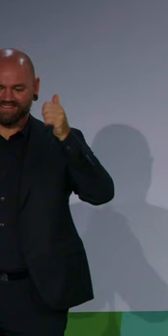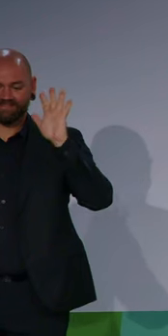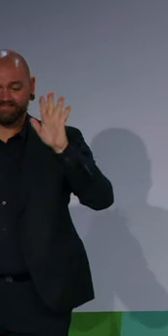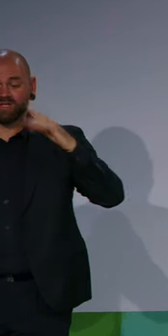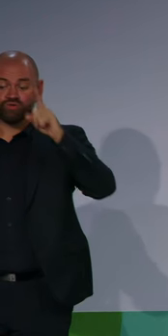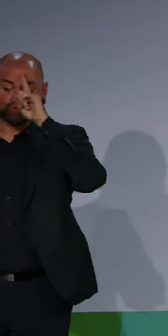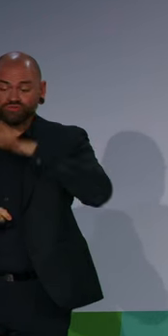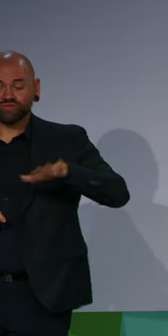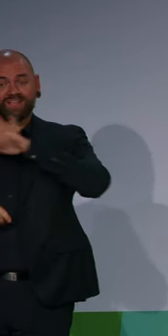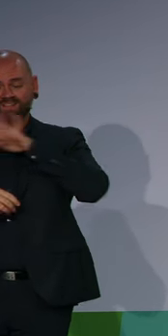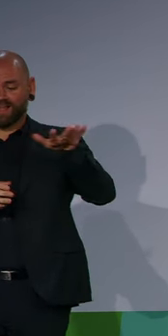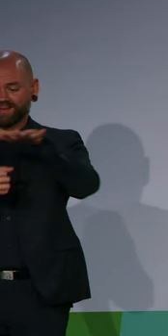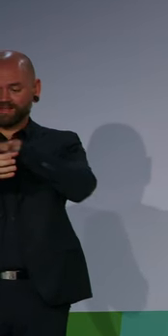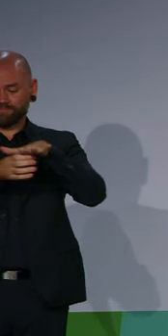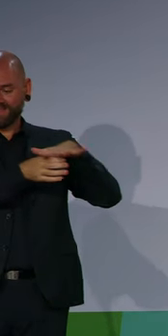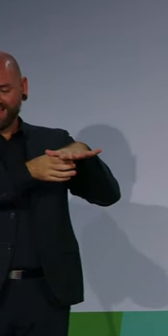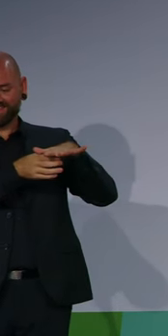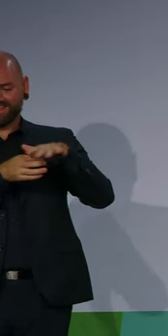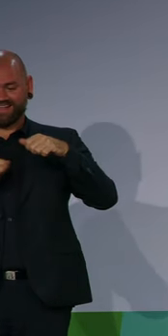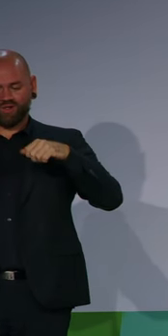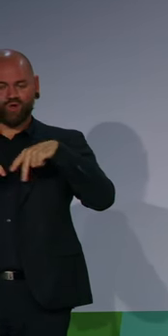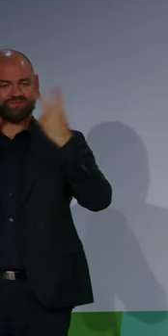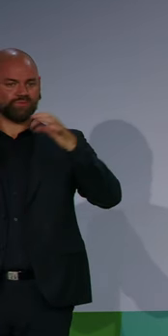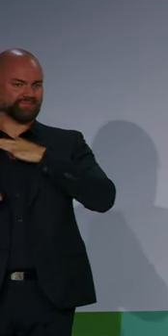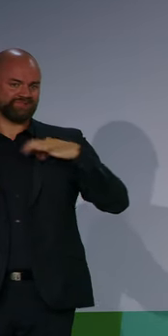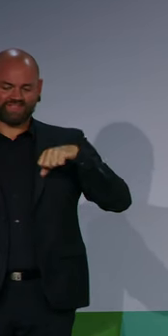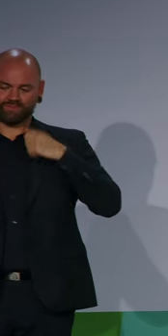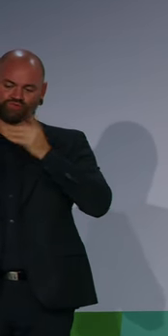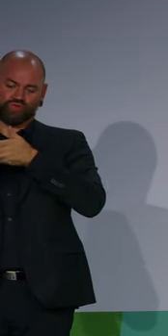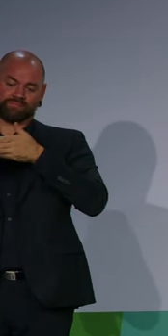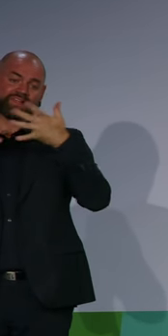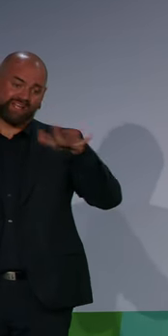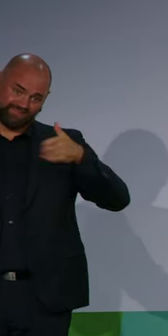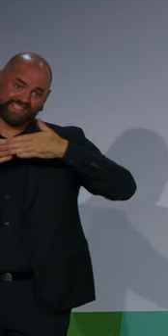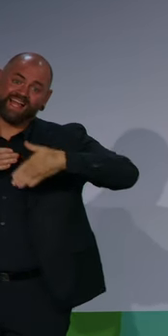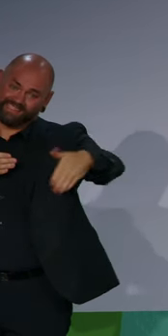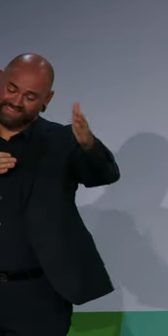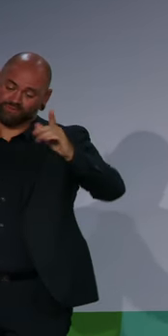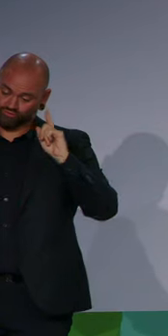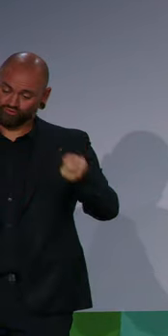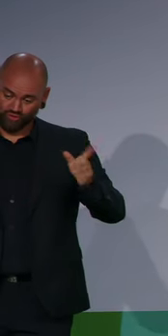das Ergebnis der Verhandlungen und das muss jetzt umgesetzt werden, meine Damen und Herren.